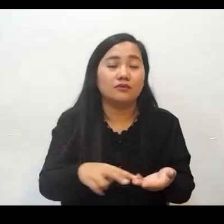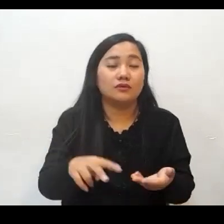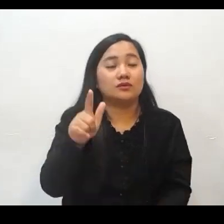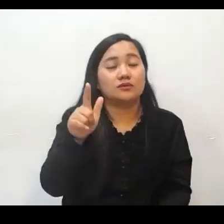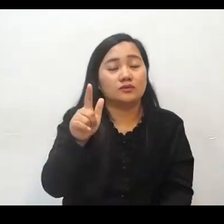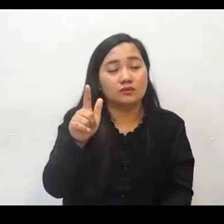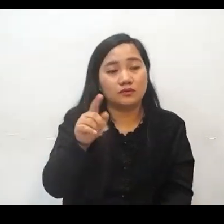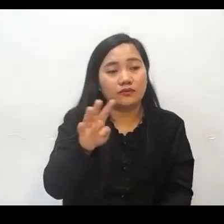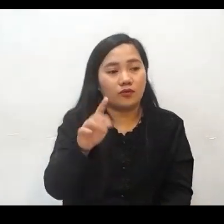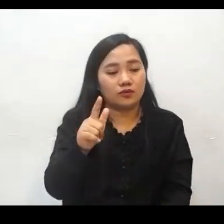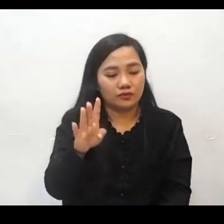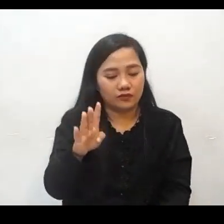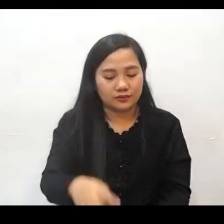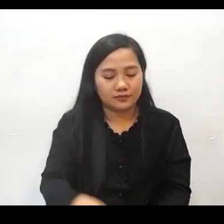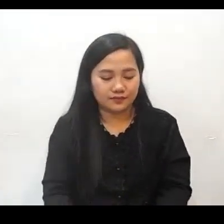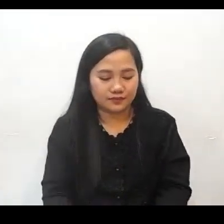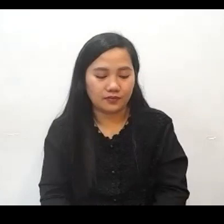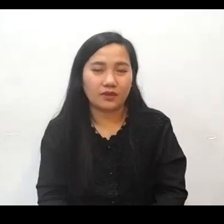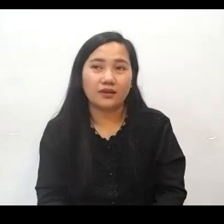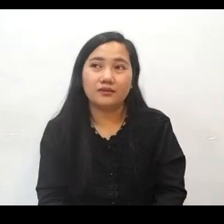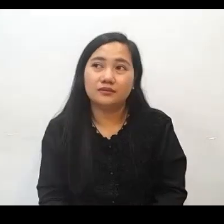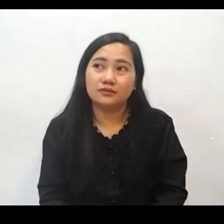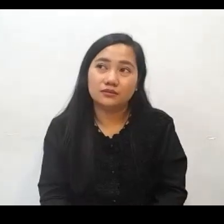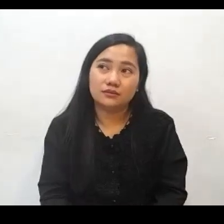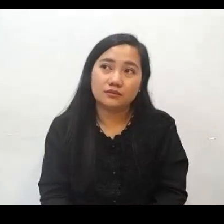Sa Leviticus chapter 20, versículo 24.